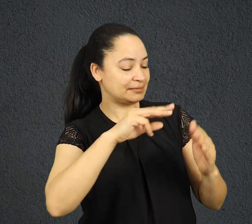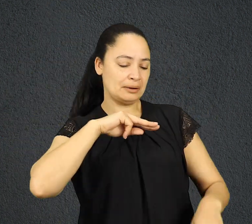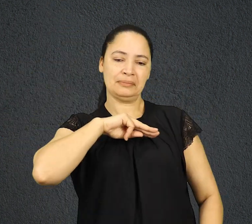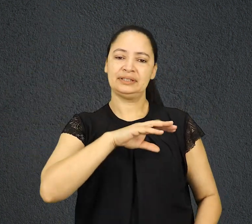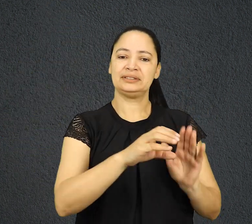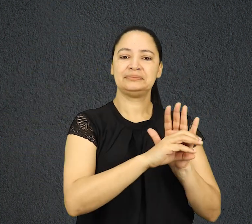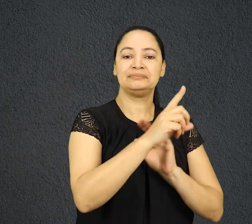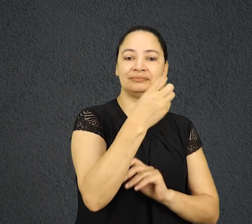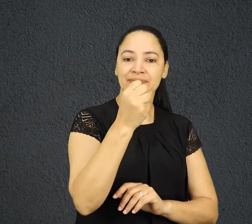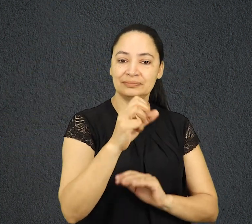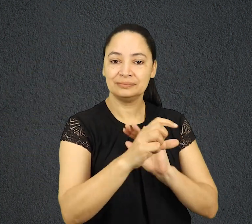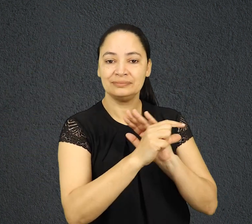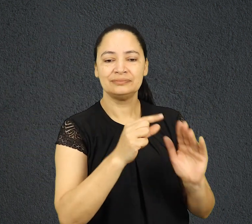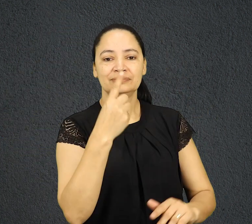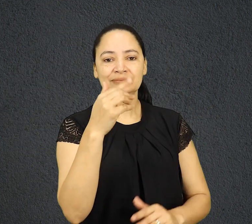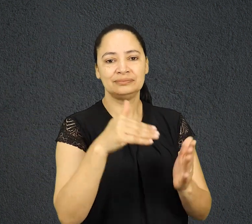capítulo 18, versículos de 1 a 4.